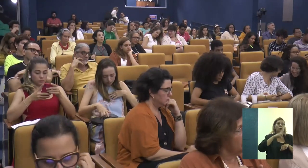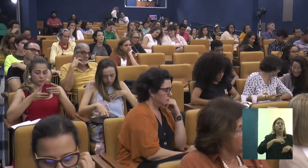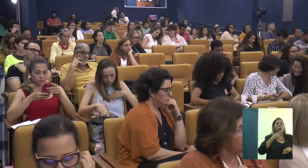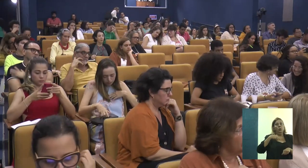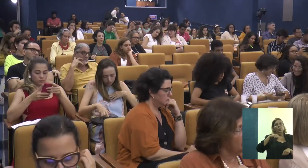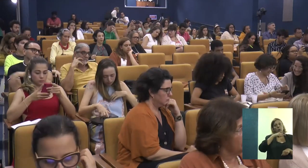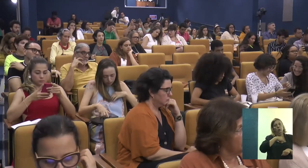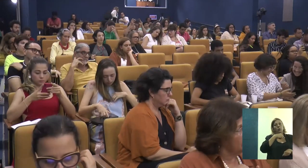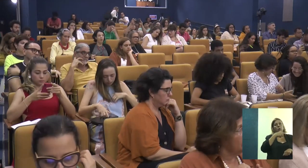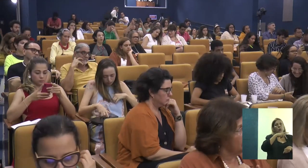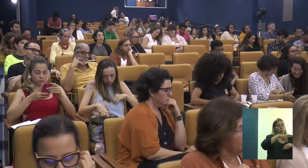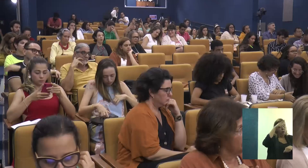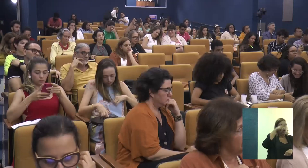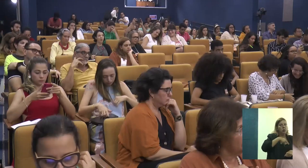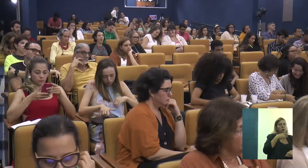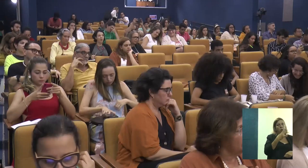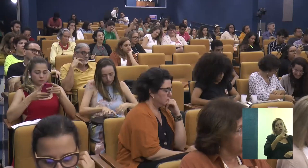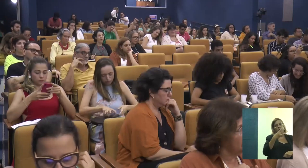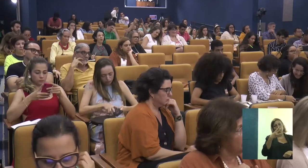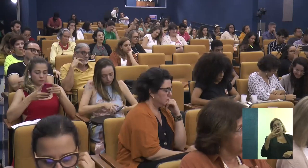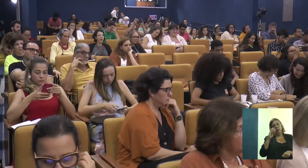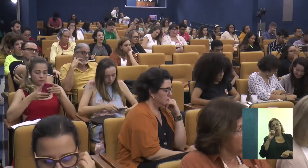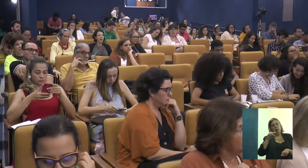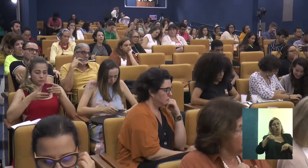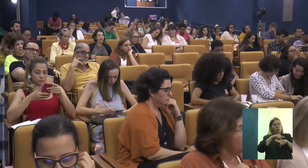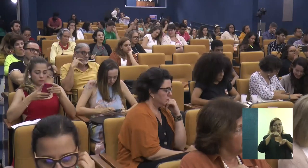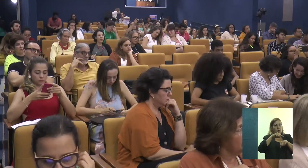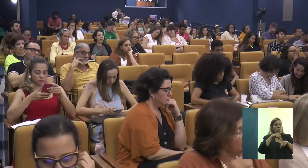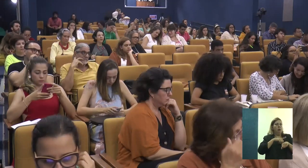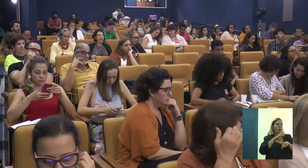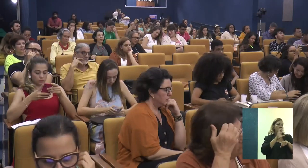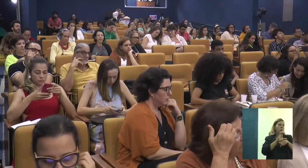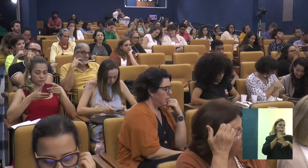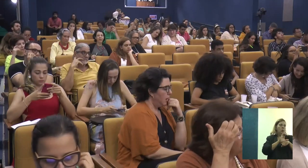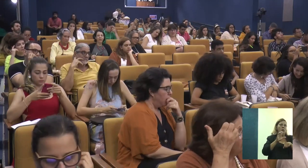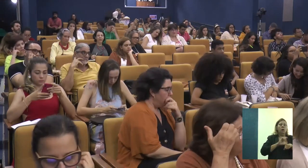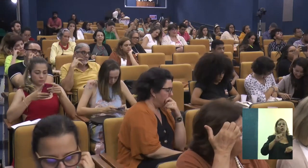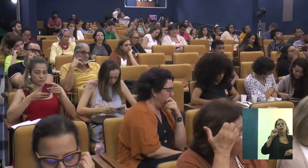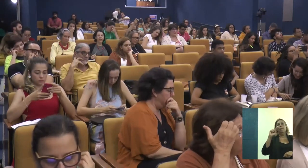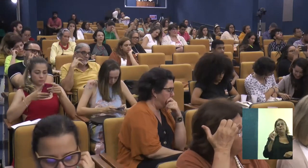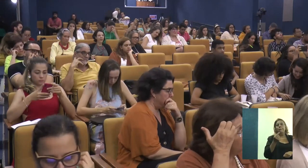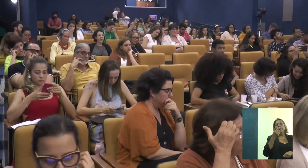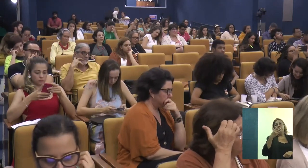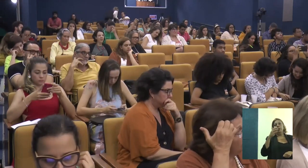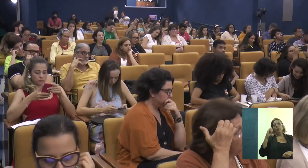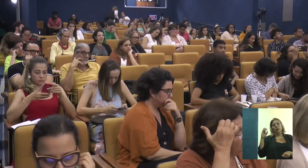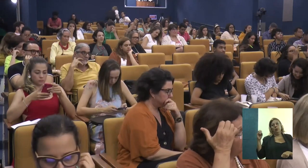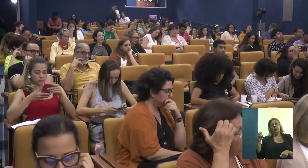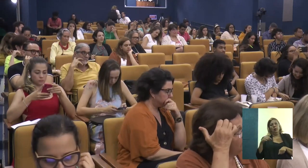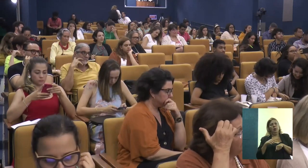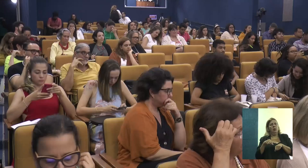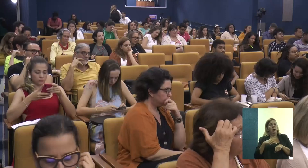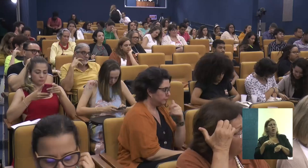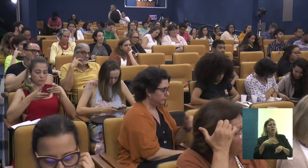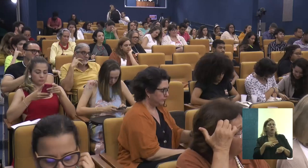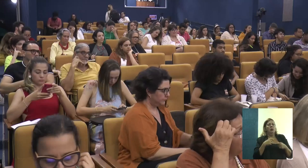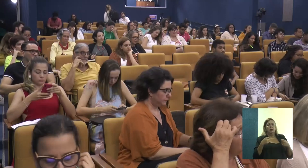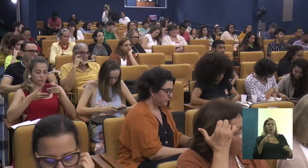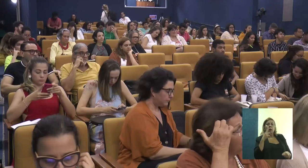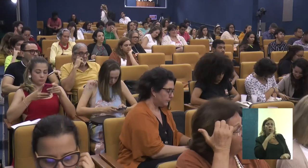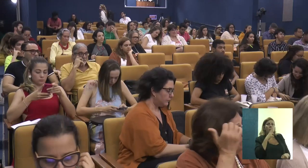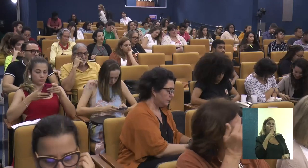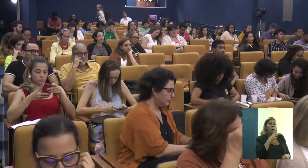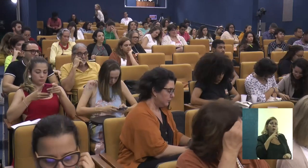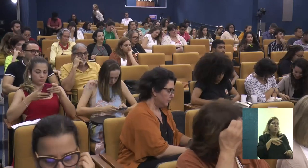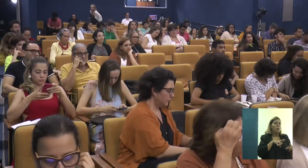é de 440 horas, quando a gente começou a conversar com o Ângela, o curso deles tinha em torno de 1.400 horas, eu falei assim, não, a gente precisa